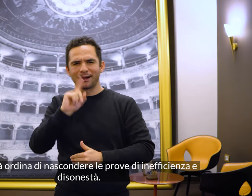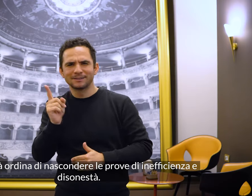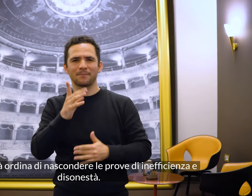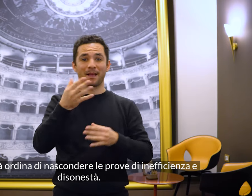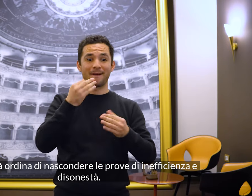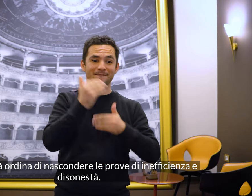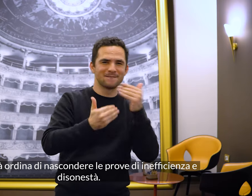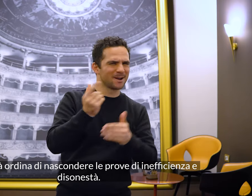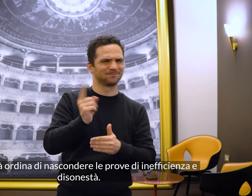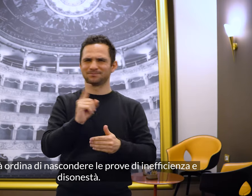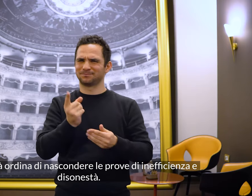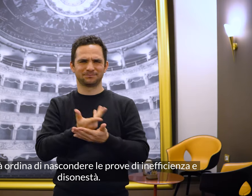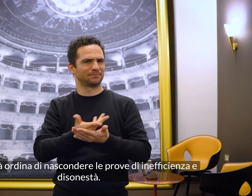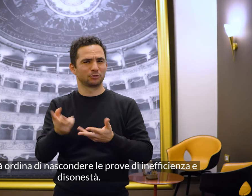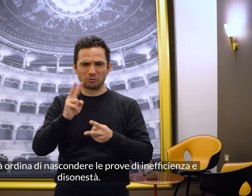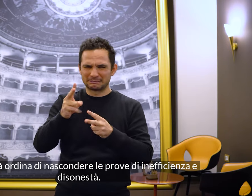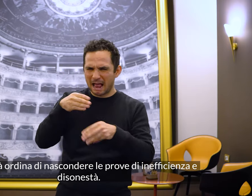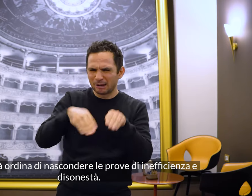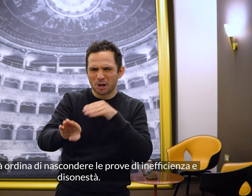di inefficienza e disonestà.